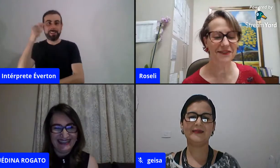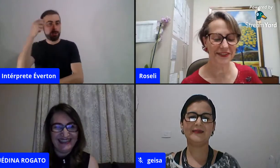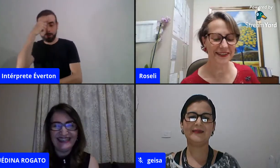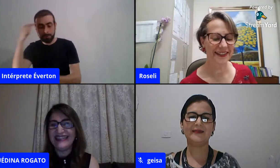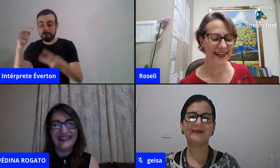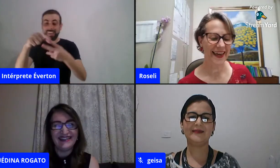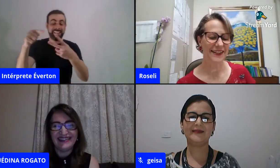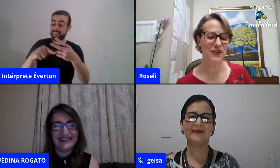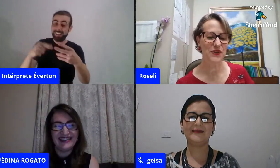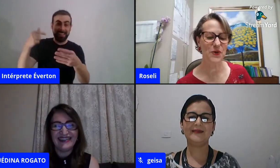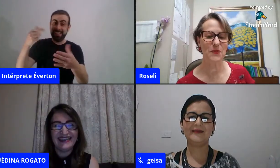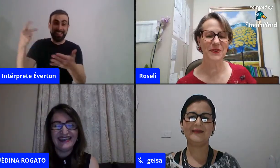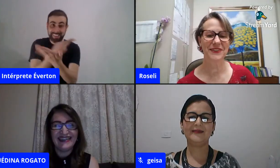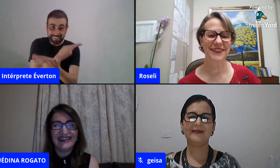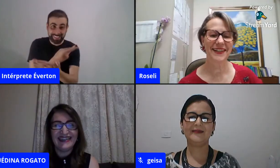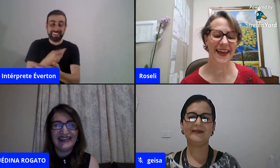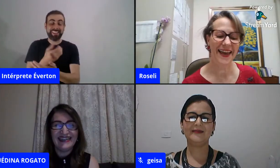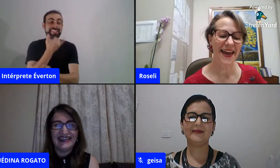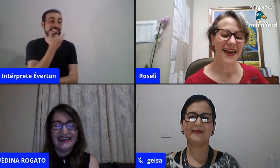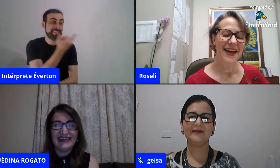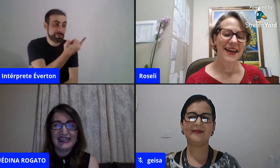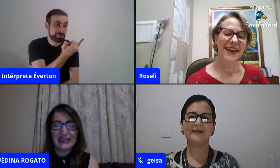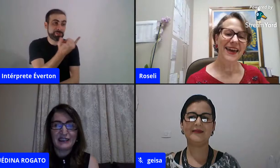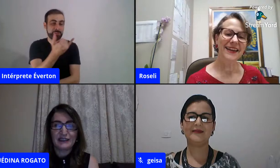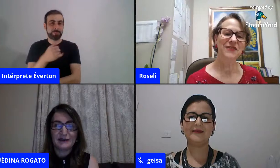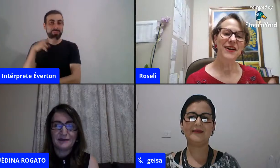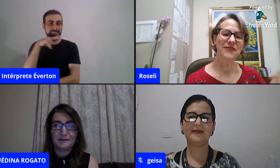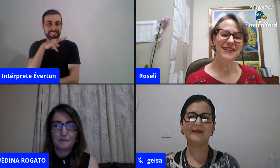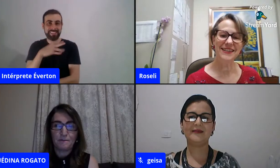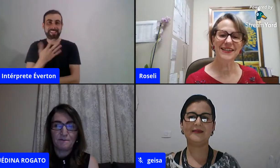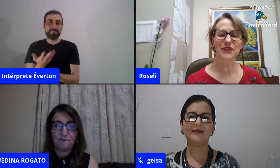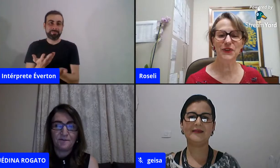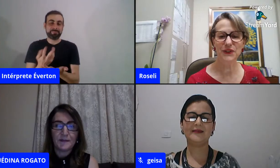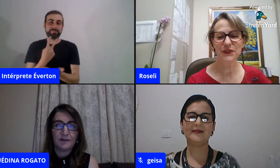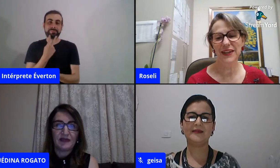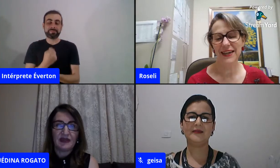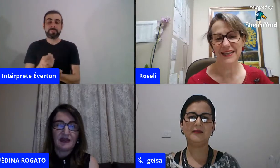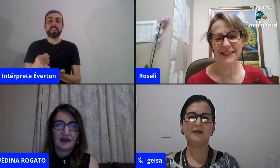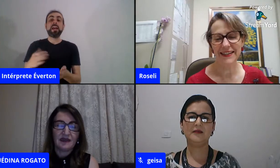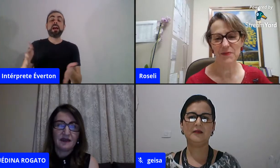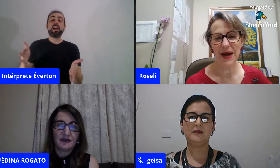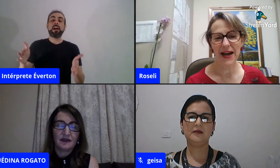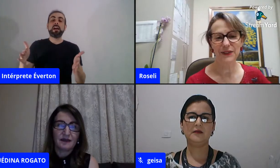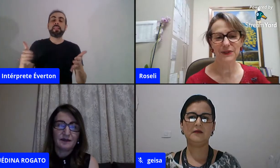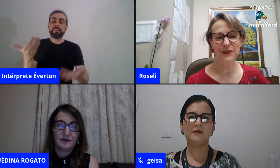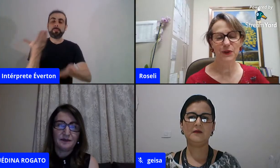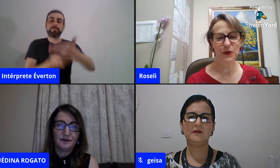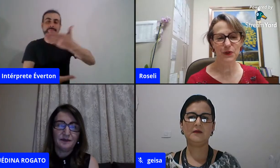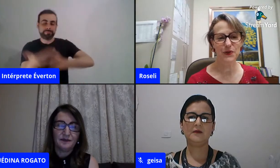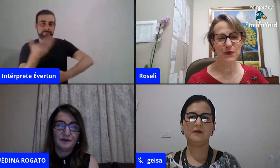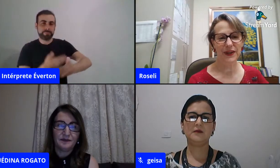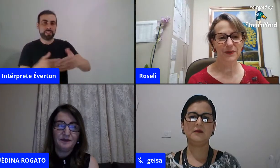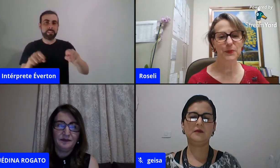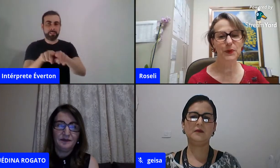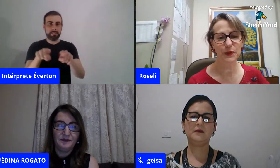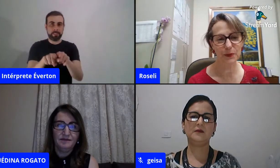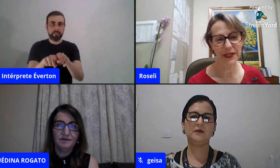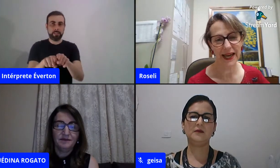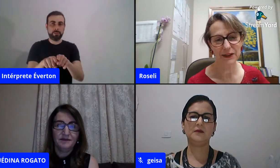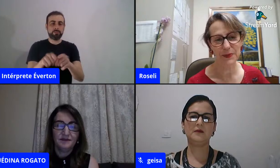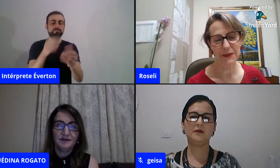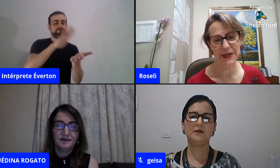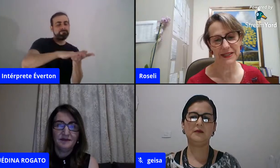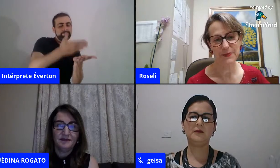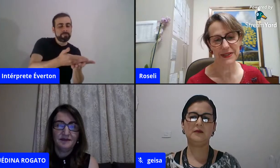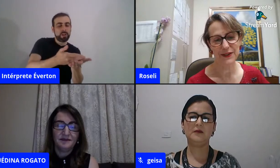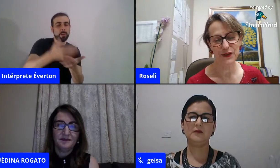nem Valquíria, Vanderléia, desculpa, Vanderléia, que vai fazer todo esse trabalho conosco aí. Muito